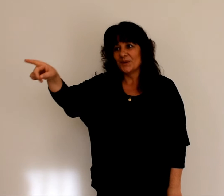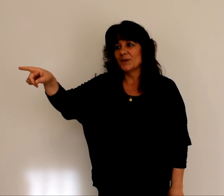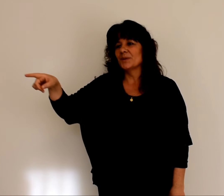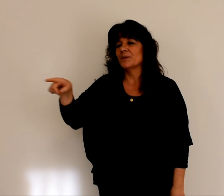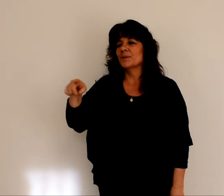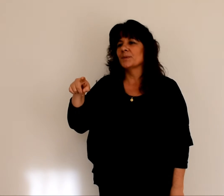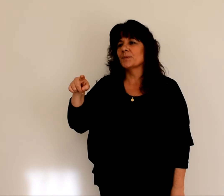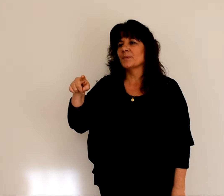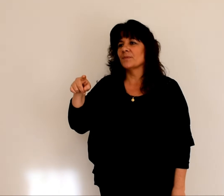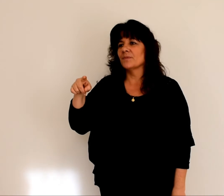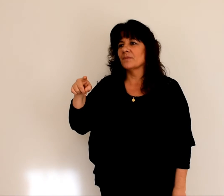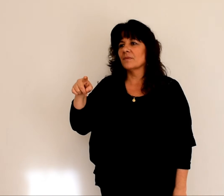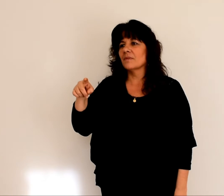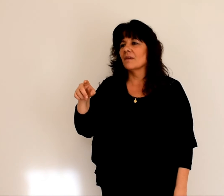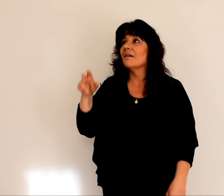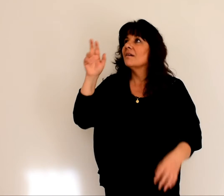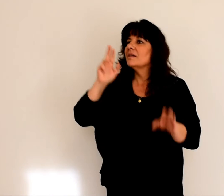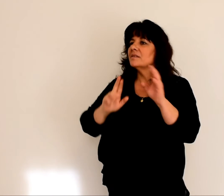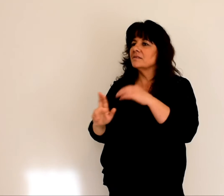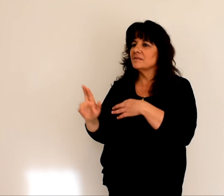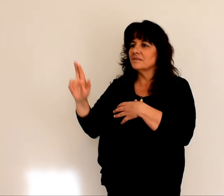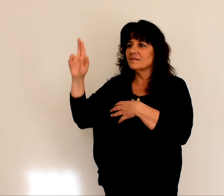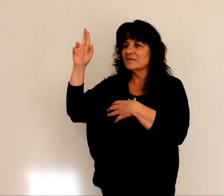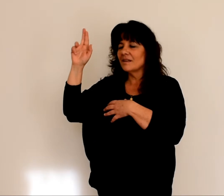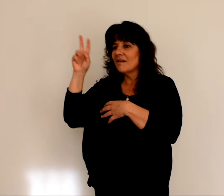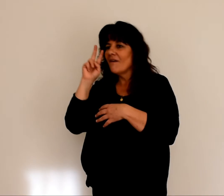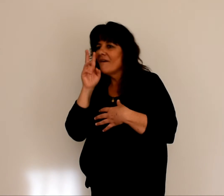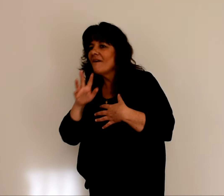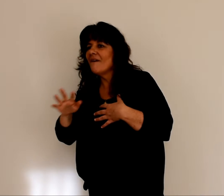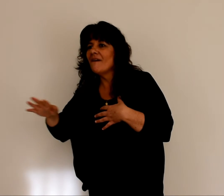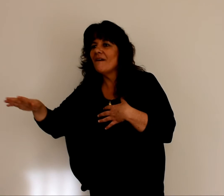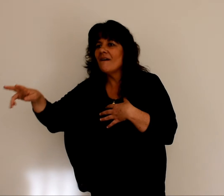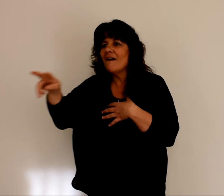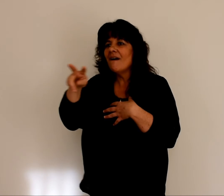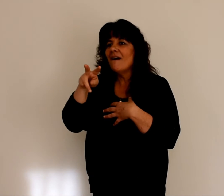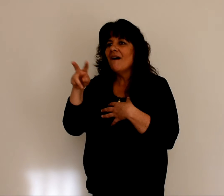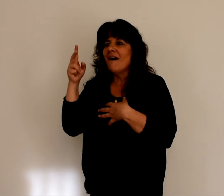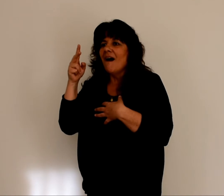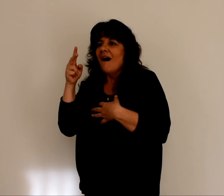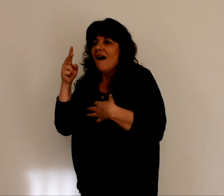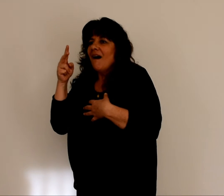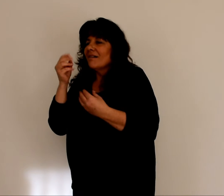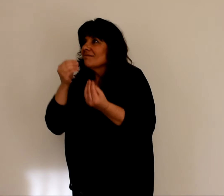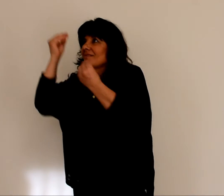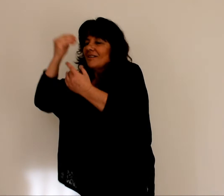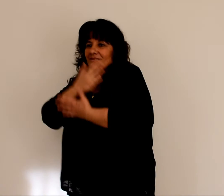Il aura en toi sa joie et son allégresse. Il te renouvellera par son amour.